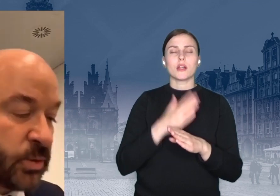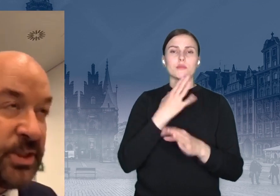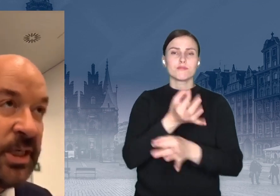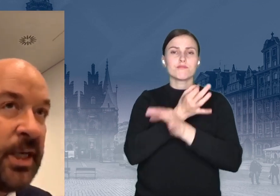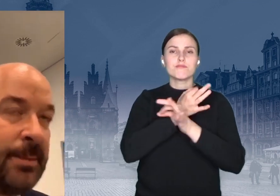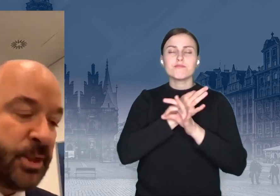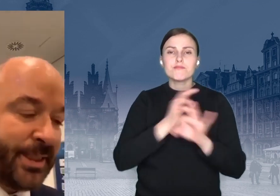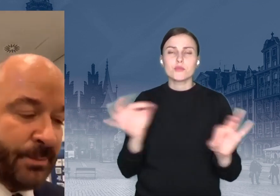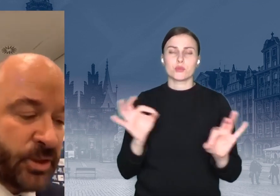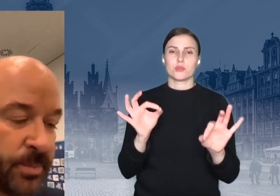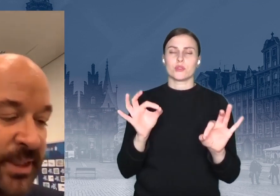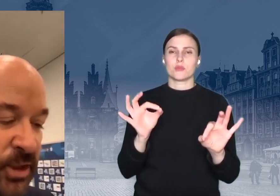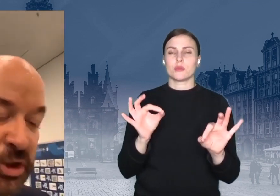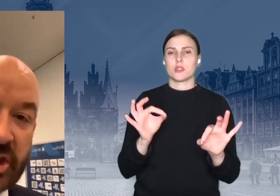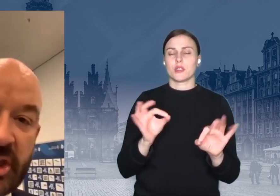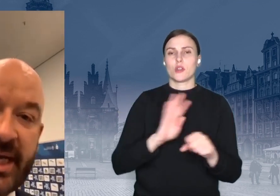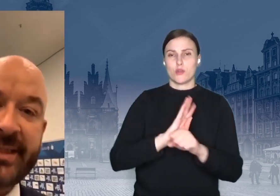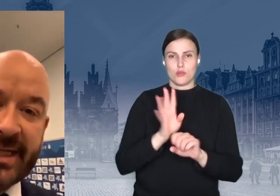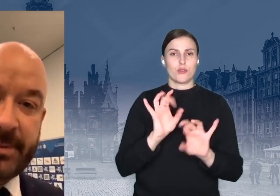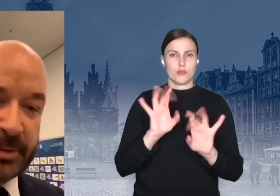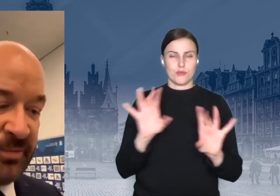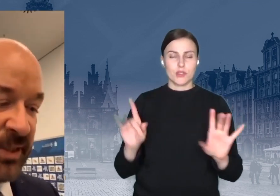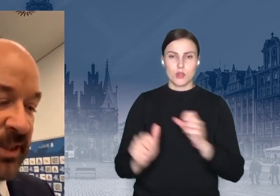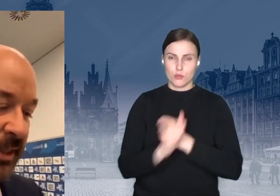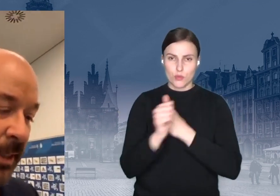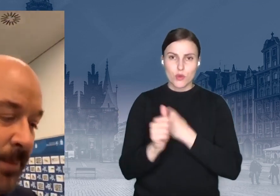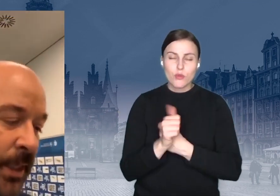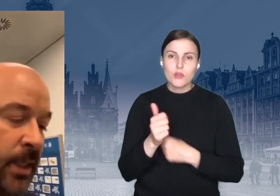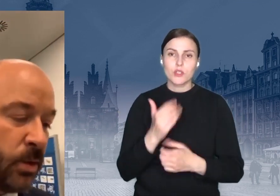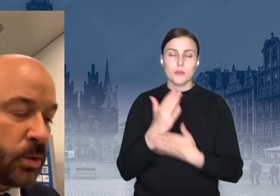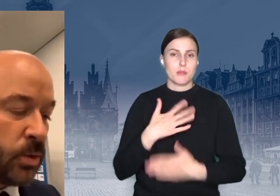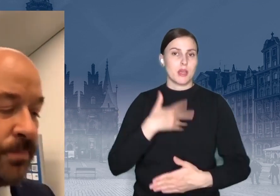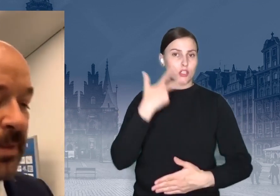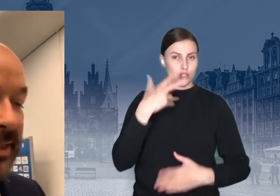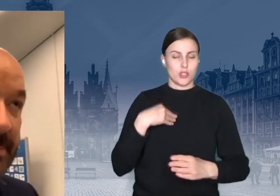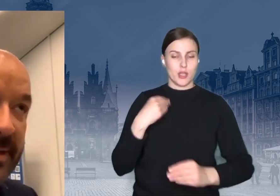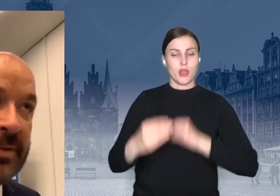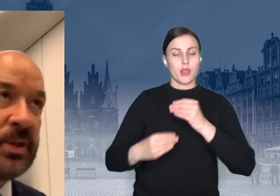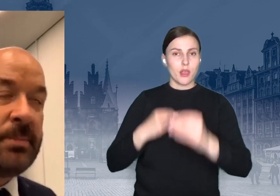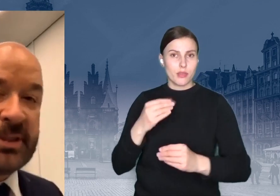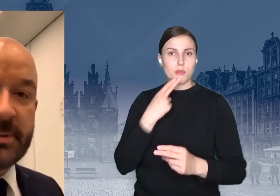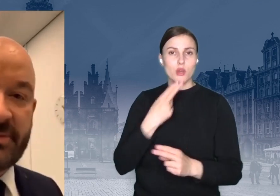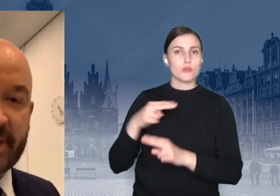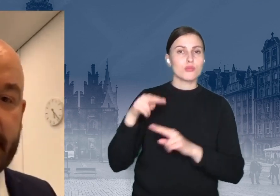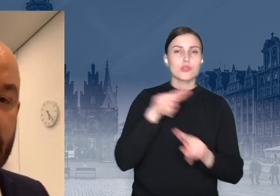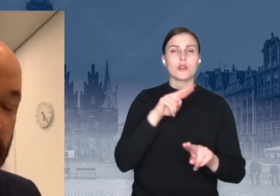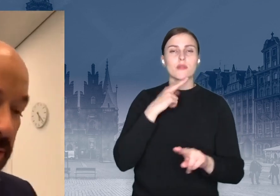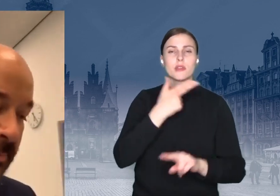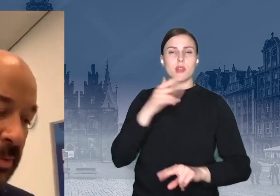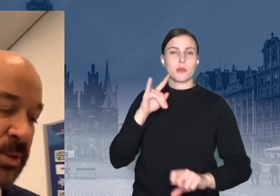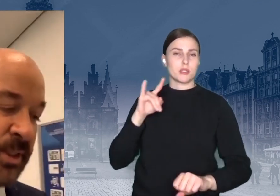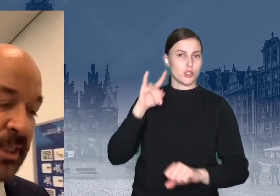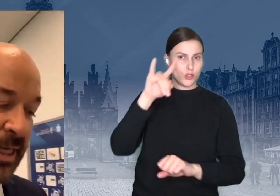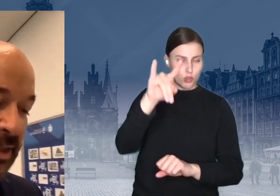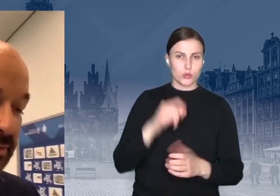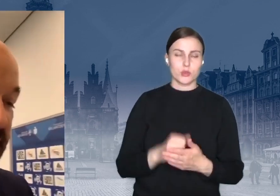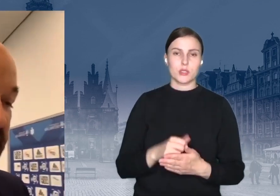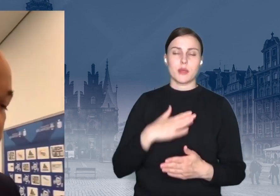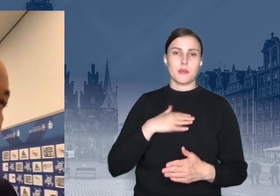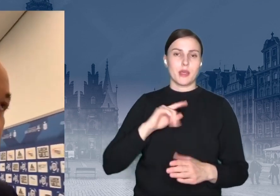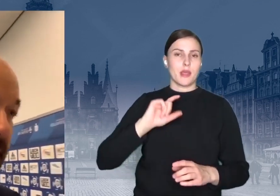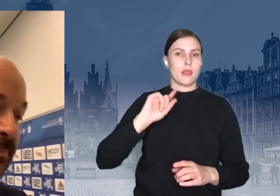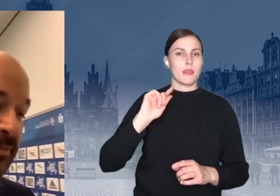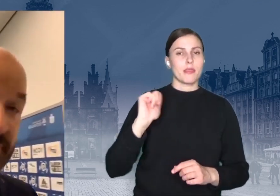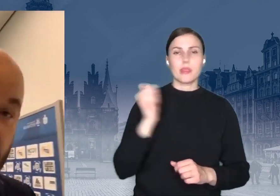koronawirusa? Słuchajcie, przed nami są takie trzy etapy przywracania ruchu. Najpierw to będzie przywracanie ruchu na połączeniach